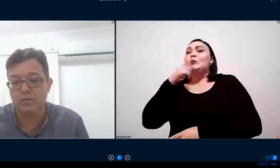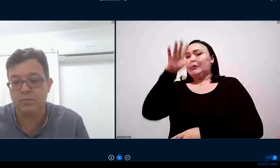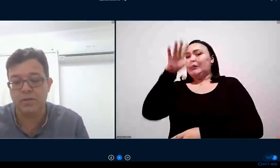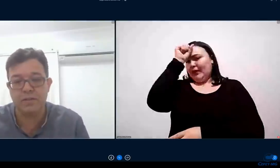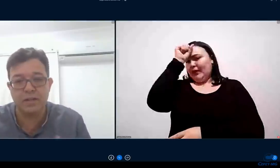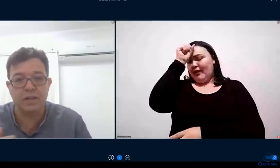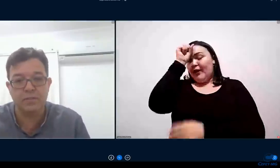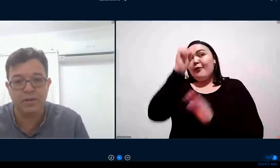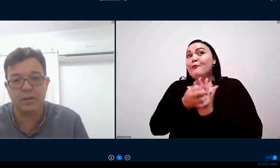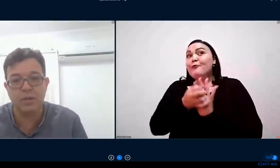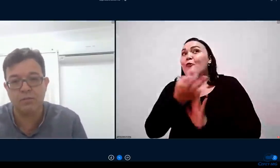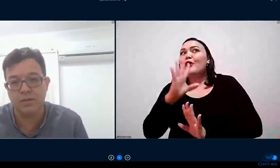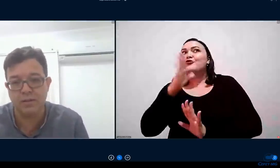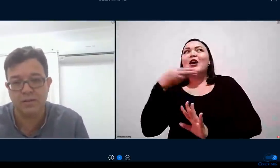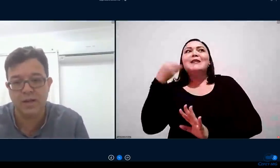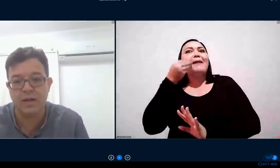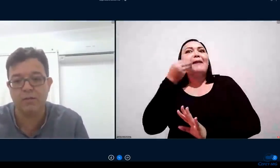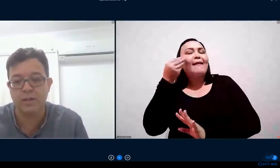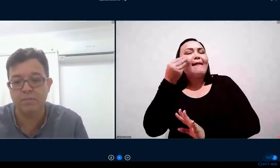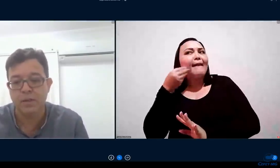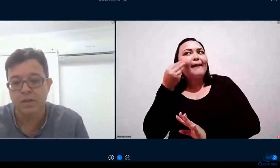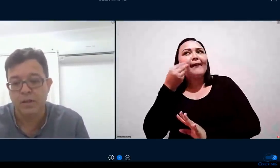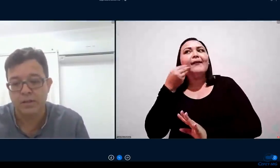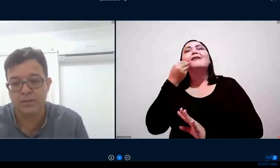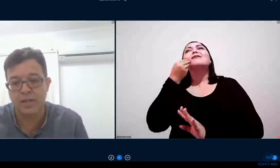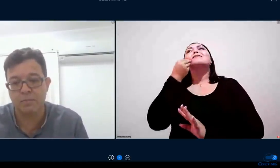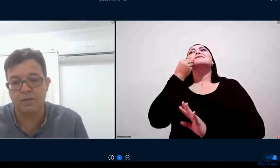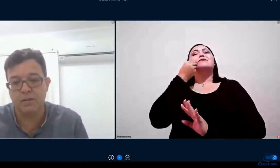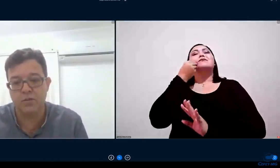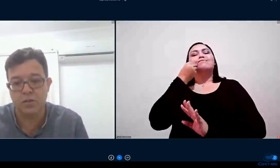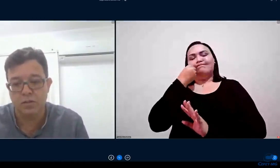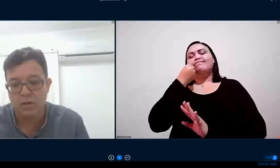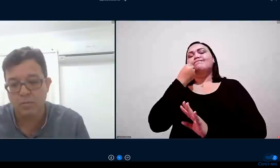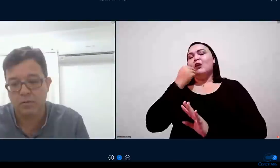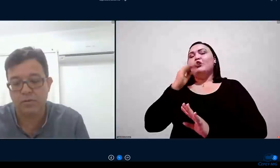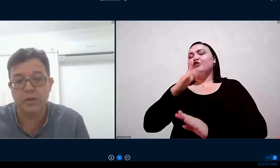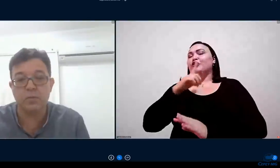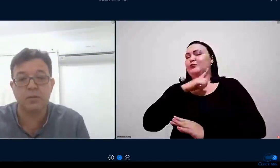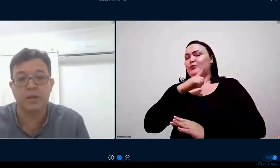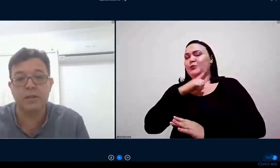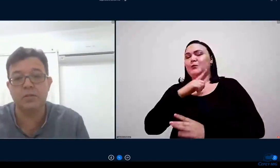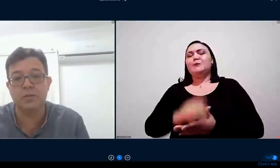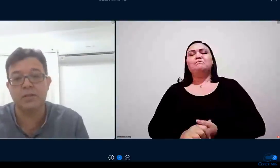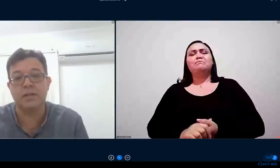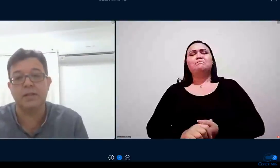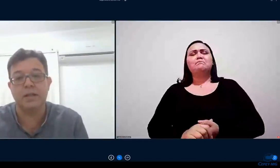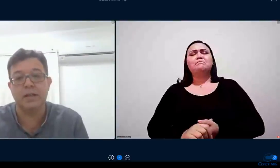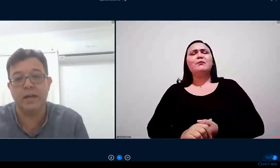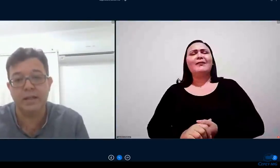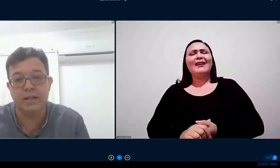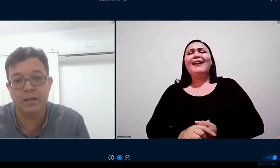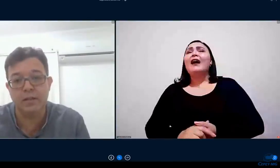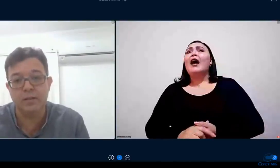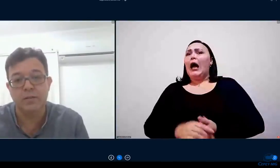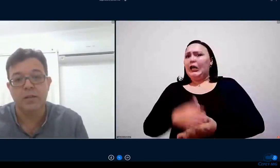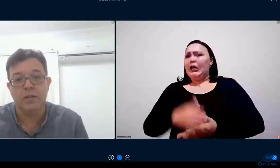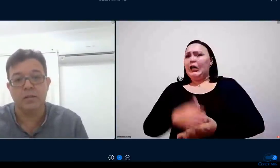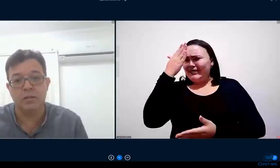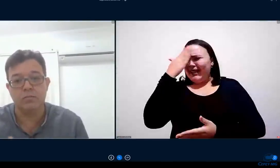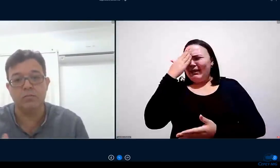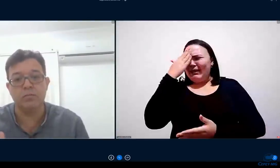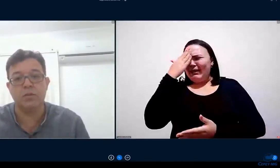puderam fazer aquele enfrentamento necessário a gente sabe que existe preconceito muito grande contra a EAD